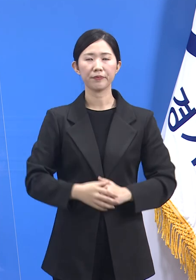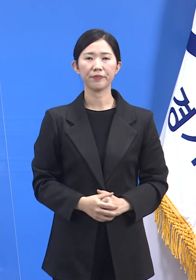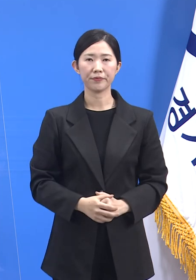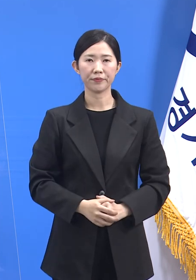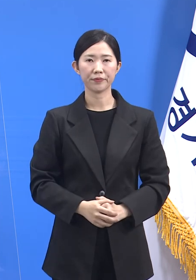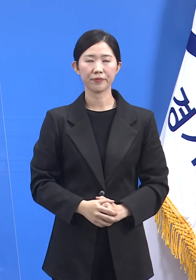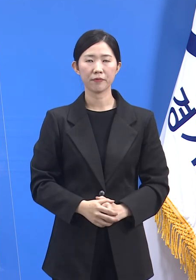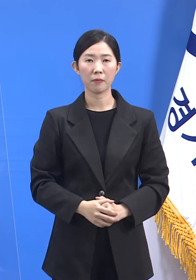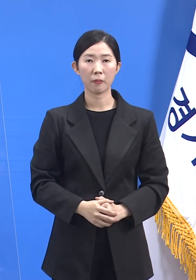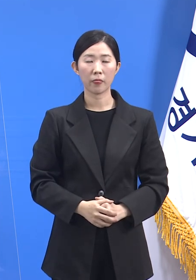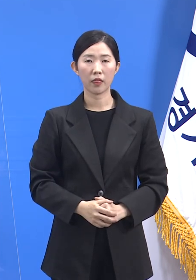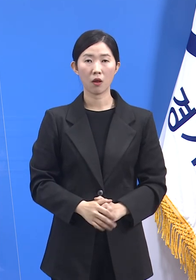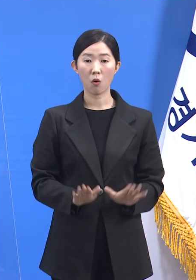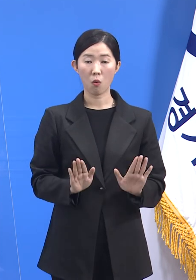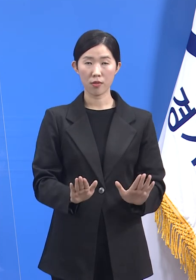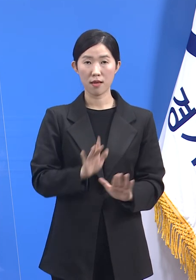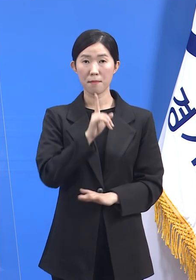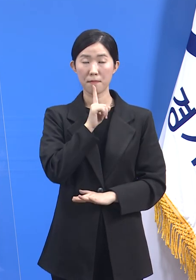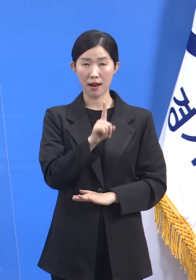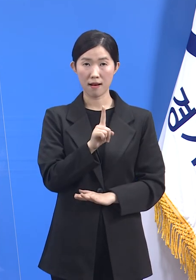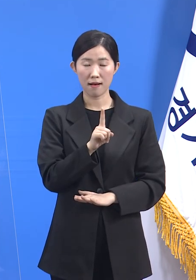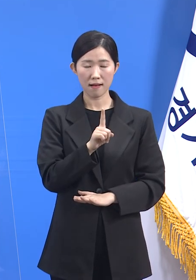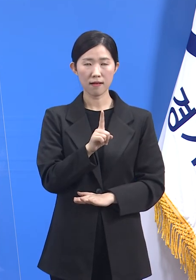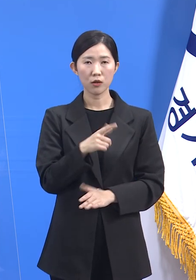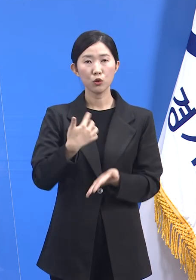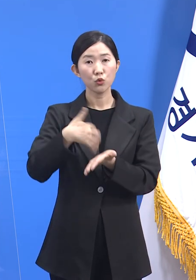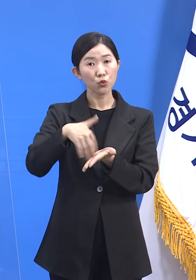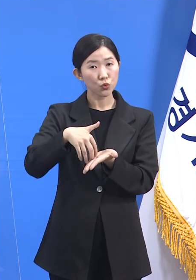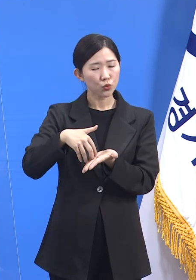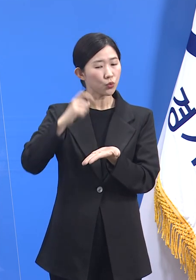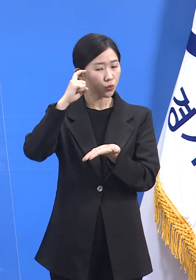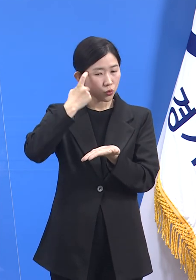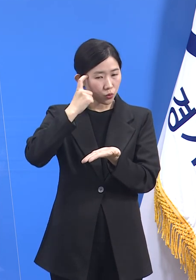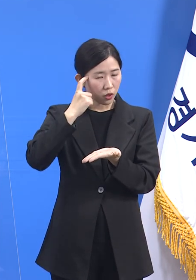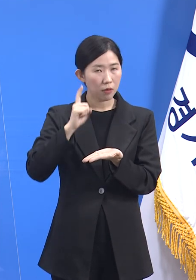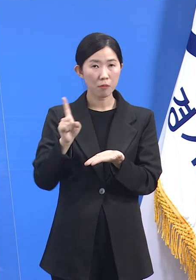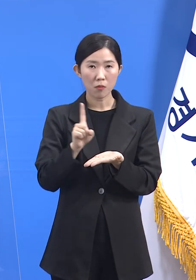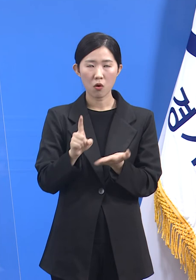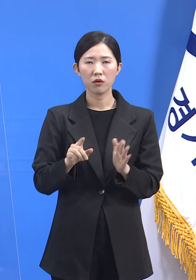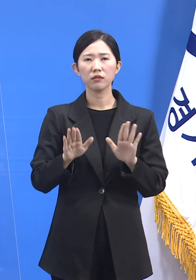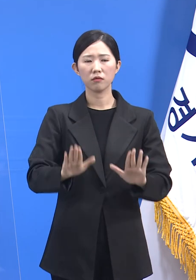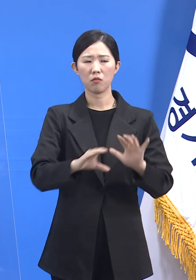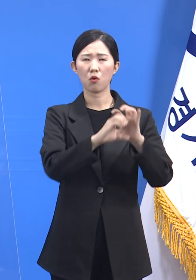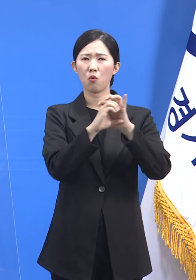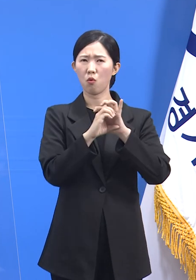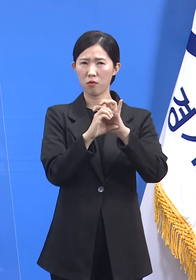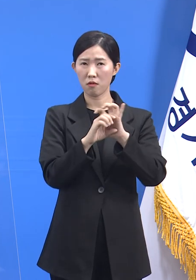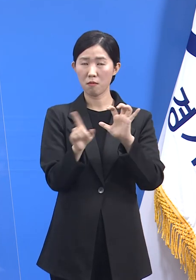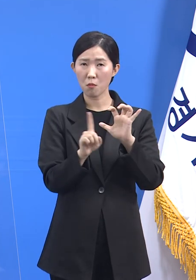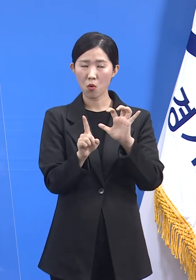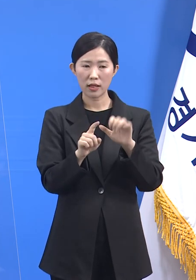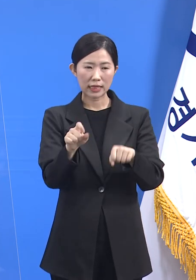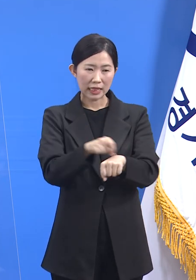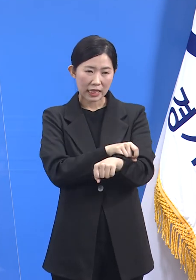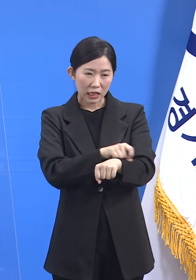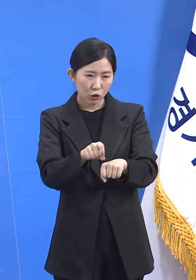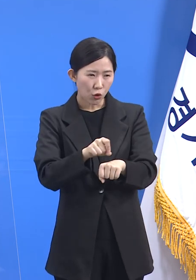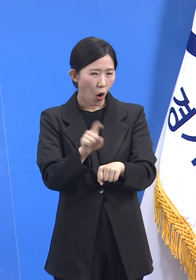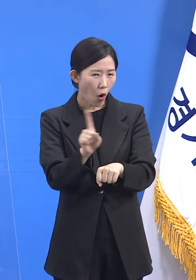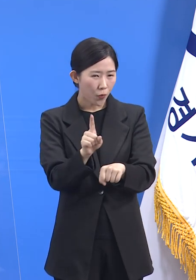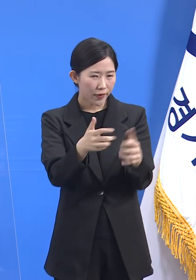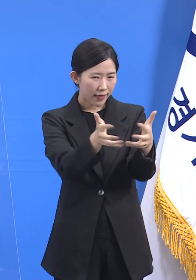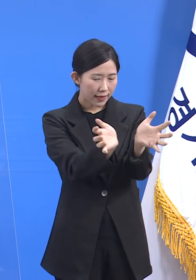오늘 말씀드렸던 통계를 다시 생각하면 코로나19가 점점 특정한 공간이나 연령대에